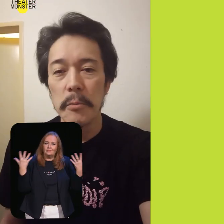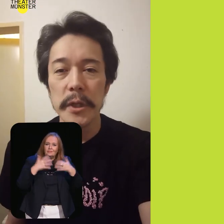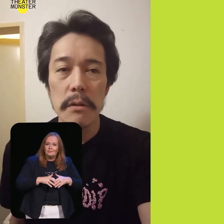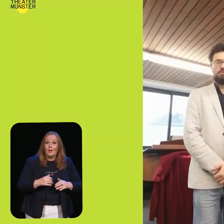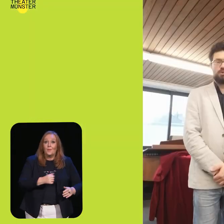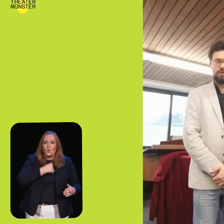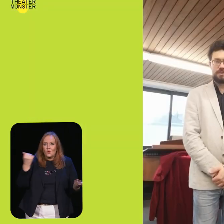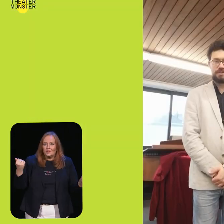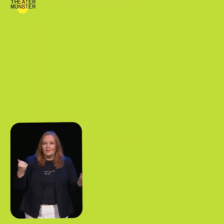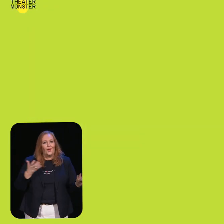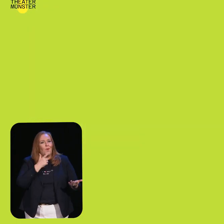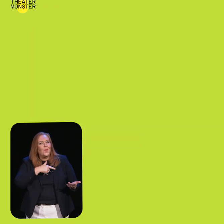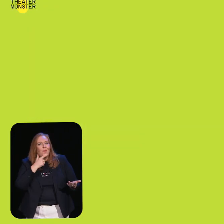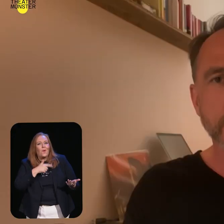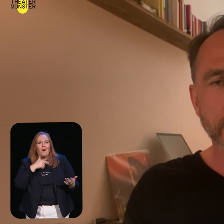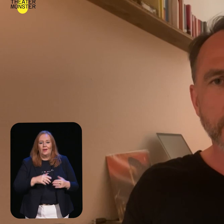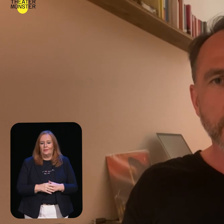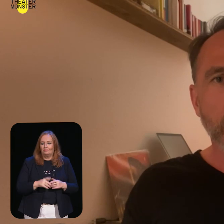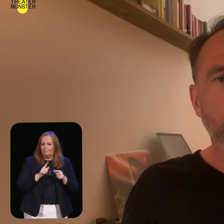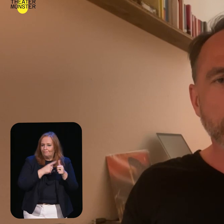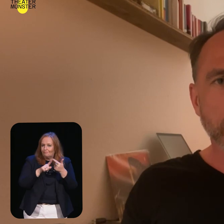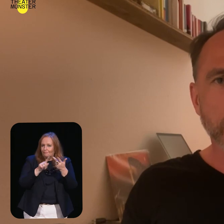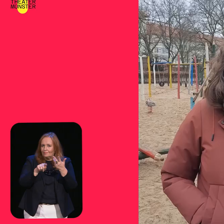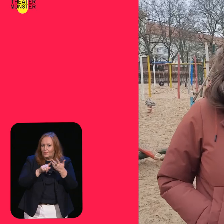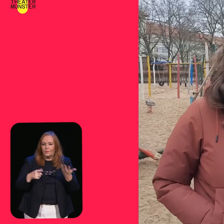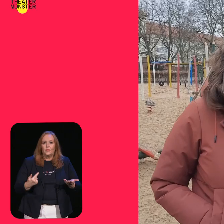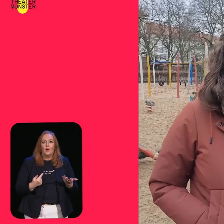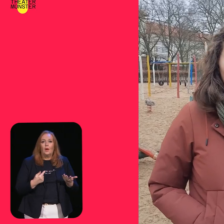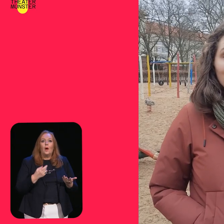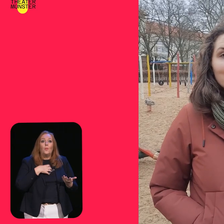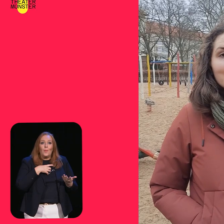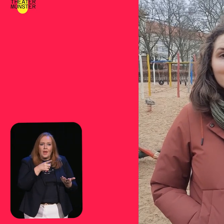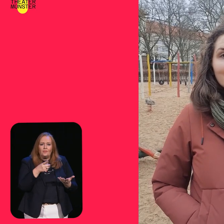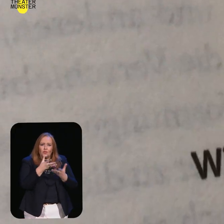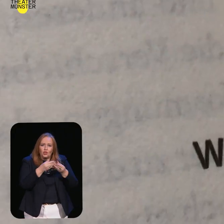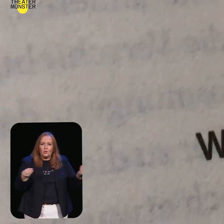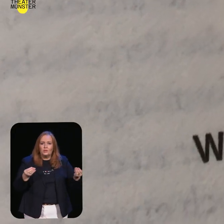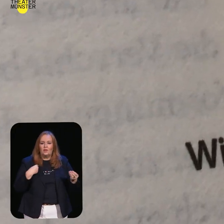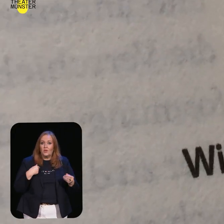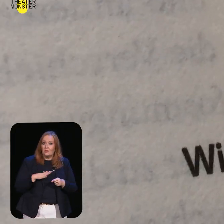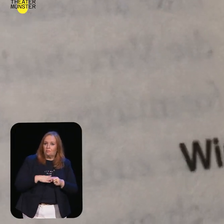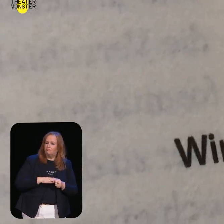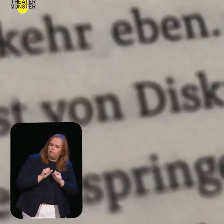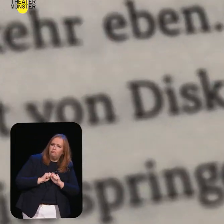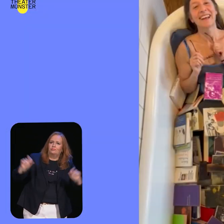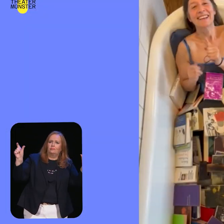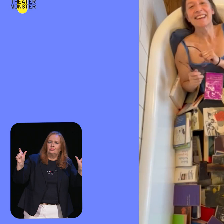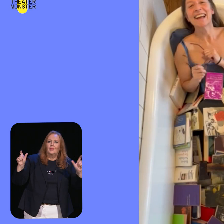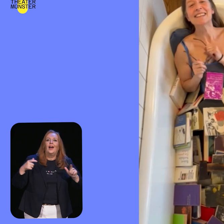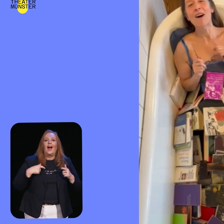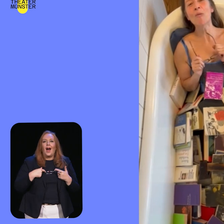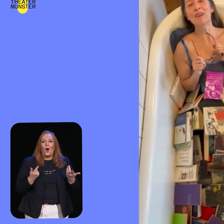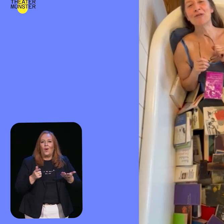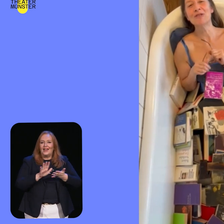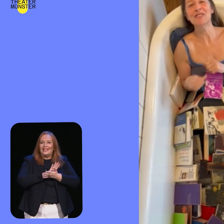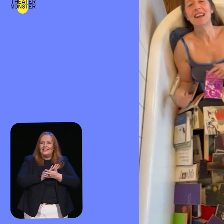Eine gute Harmonie. Mut. Humor. Und, und, und. sie Lösungen für Probleme findet. Und sich nicht kleinkriegen lässt. Dass sie